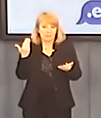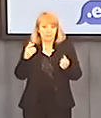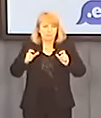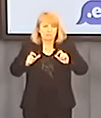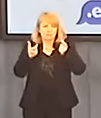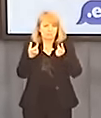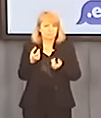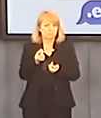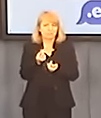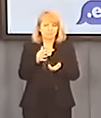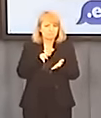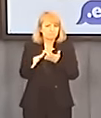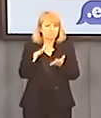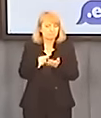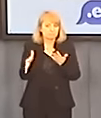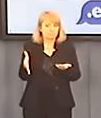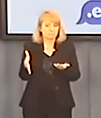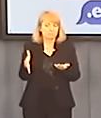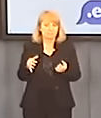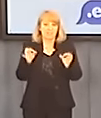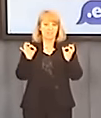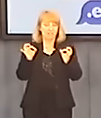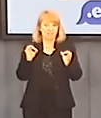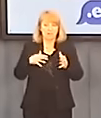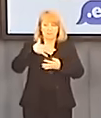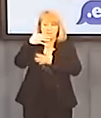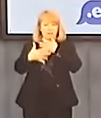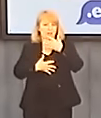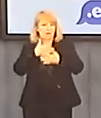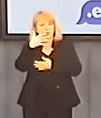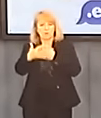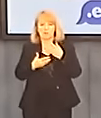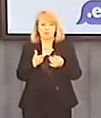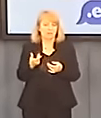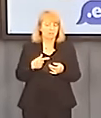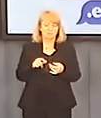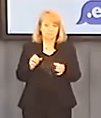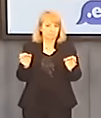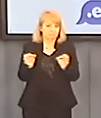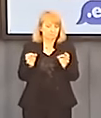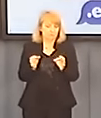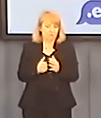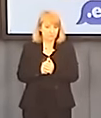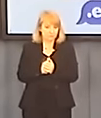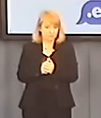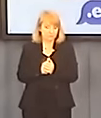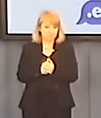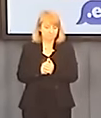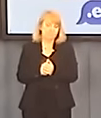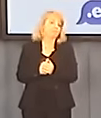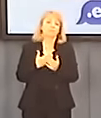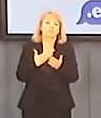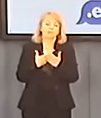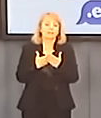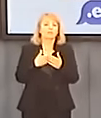generalnie słowo chaos jest słowem najbardziej delikatnym. W seks